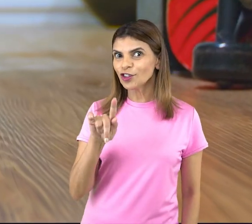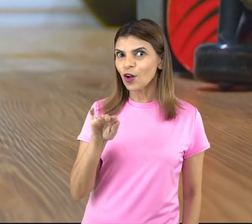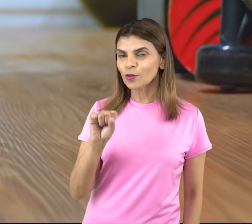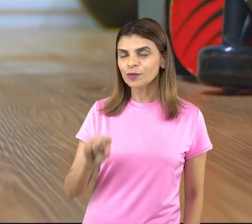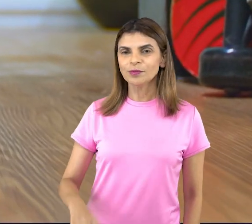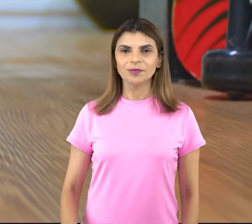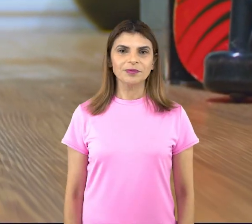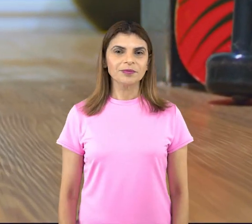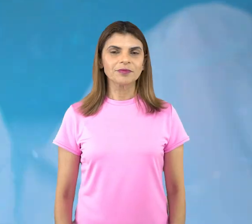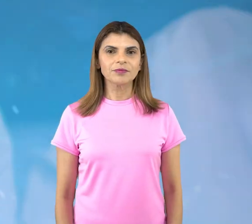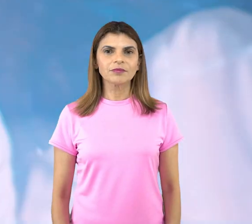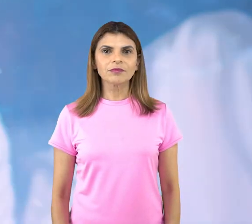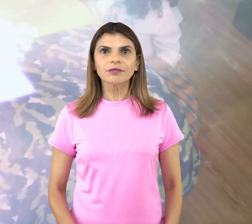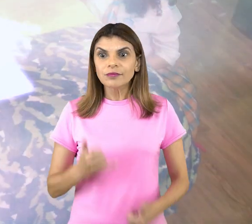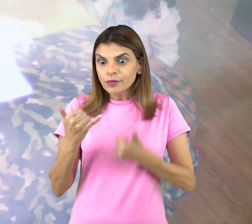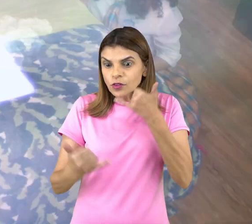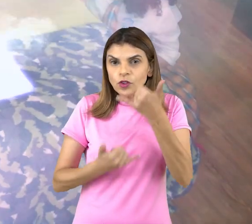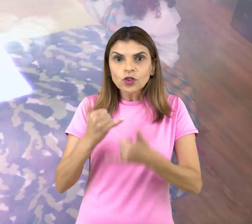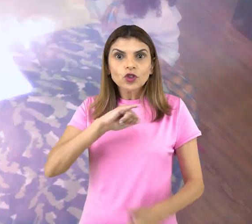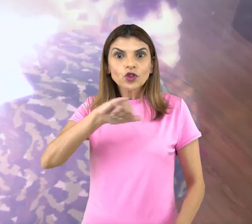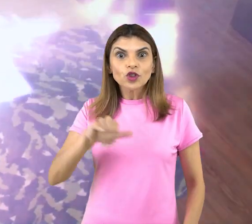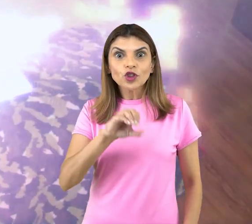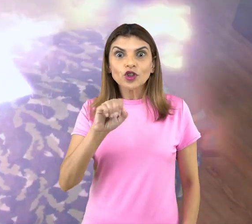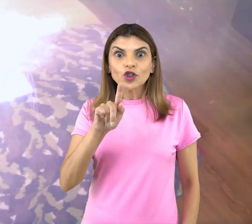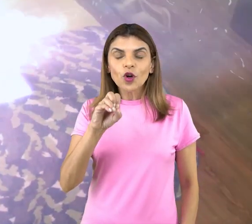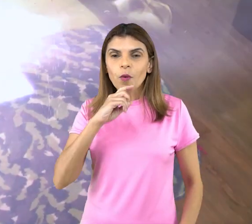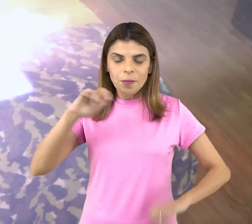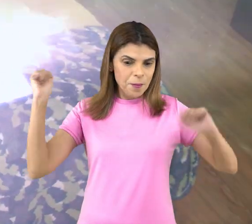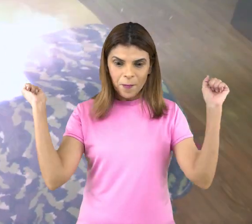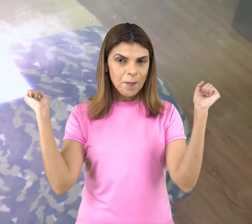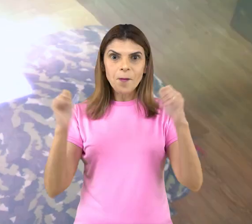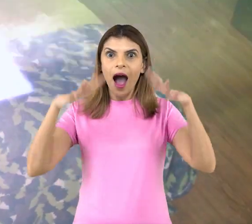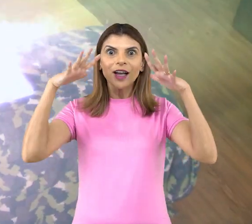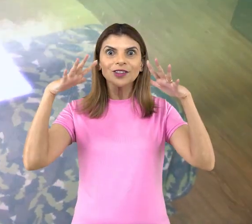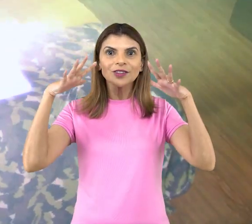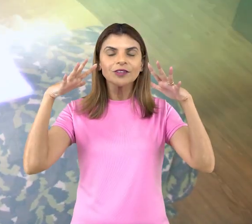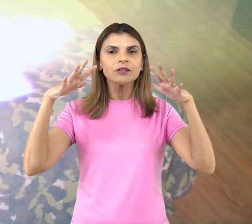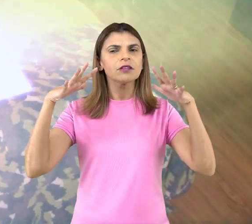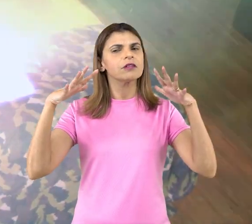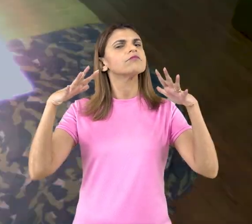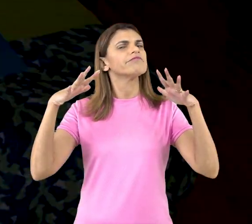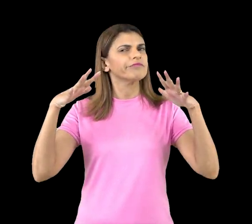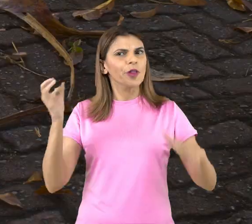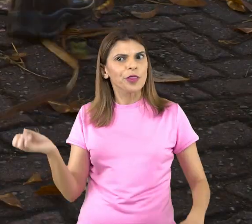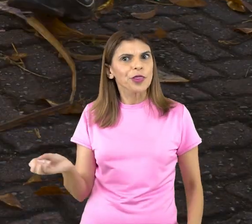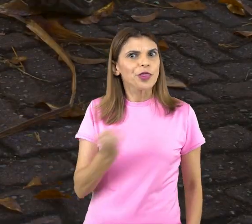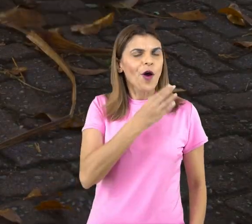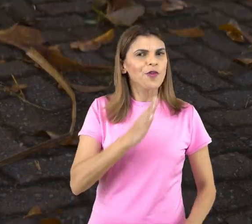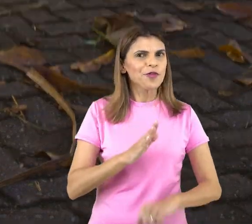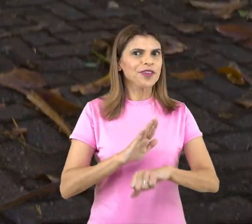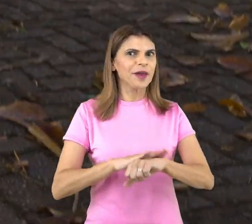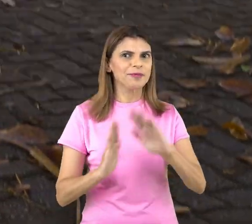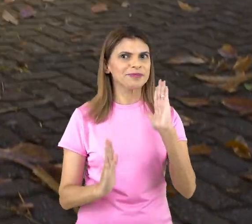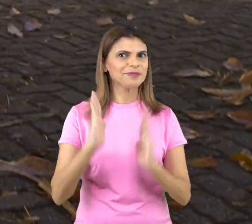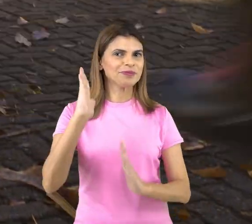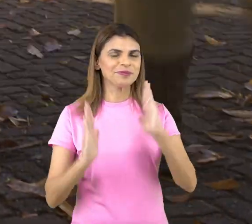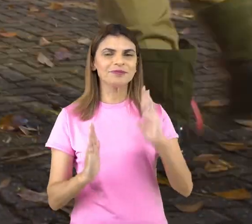Esse jogo é mágico! Nessa nova jornada, Lucas e seus amigos